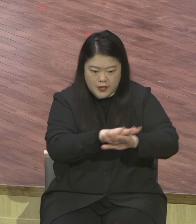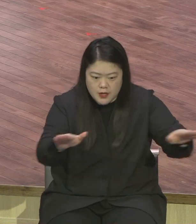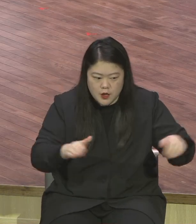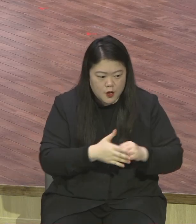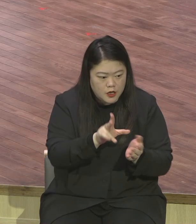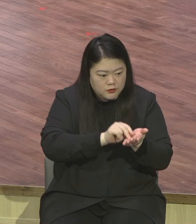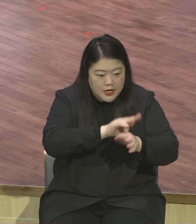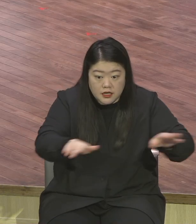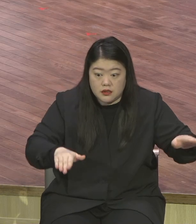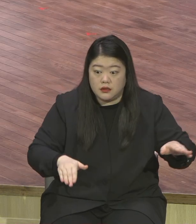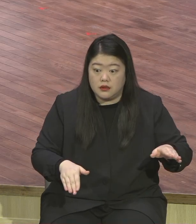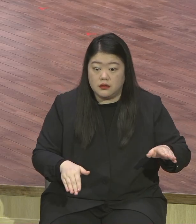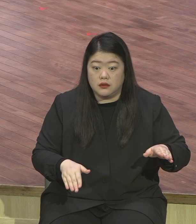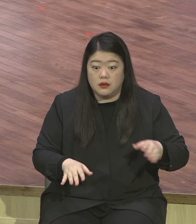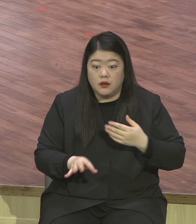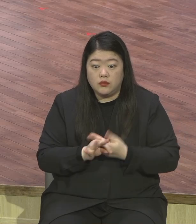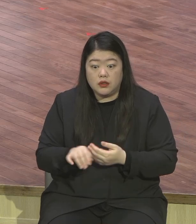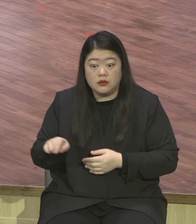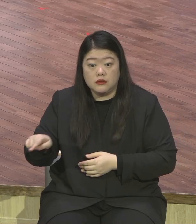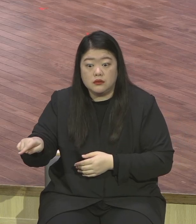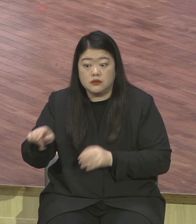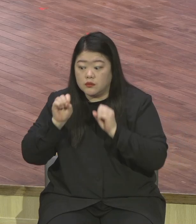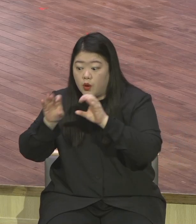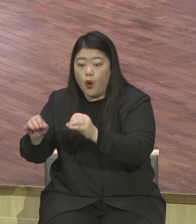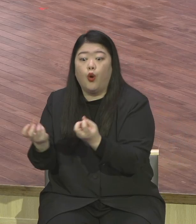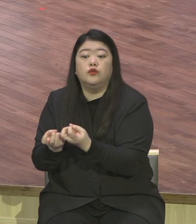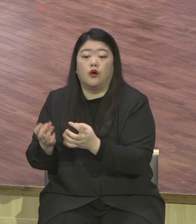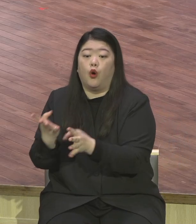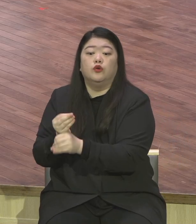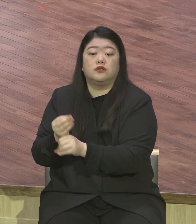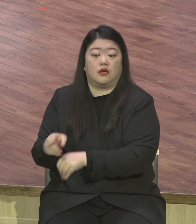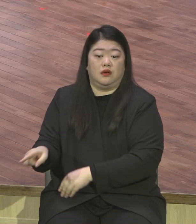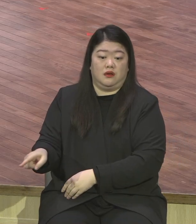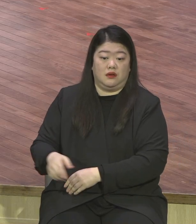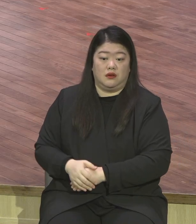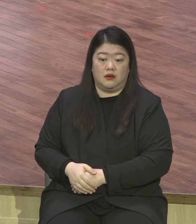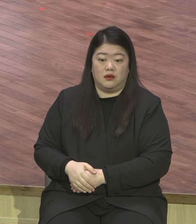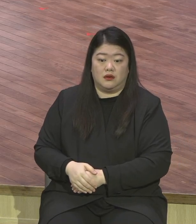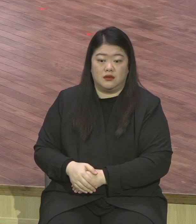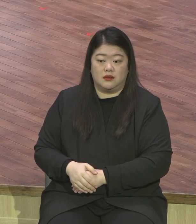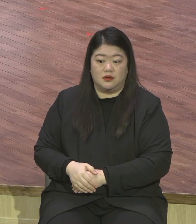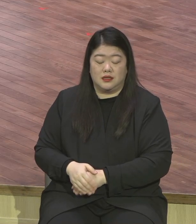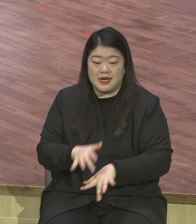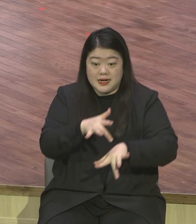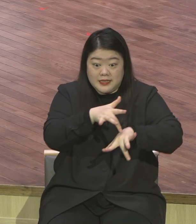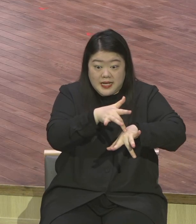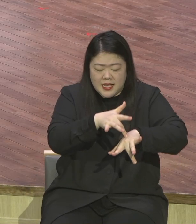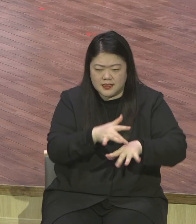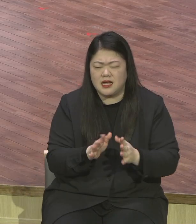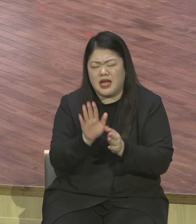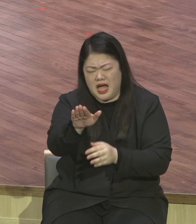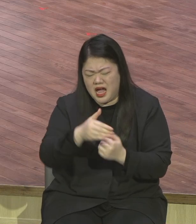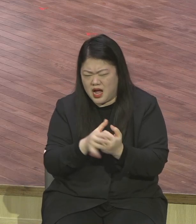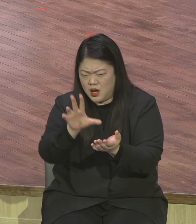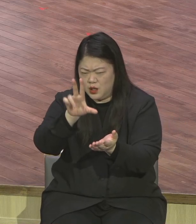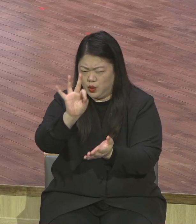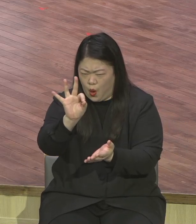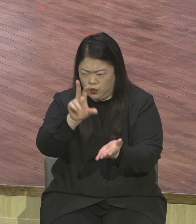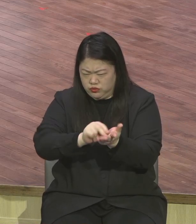걸려가지고 무슨 본론을 하겠냐고요. 사단은 교회도 전부 서론에 걸려 살도록 만든단 말이에요. 개인뿐만 아니라 교회마저